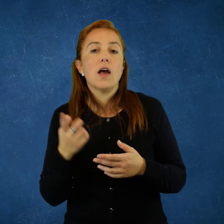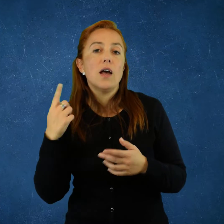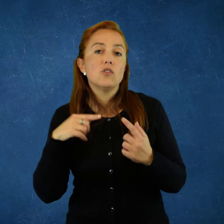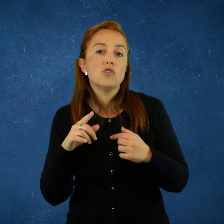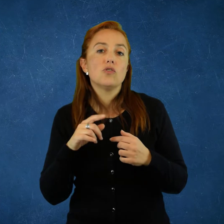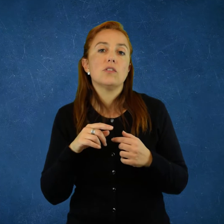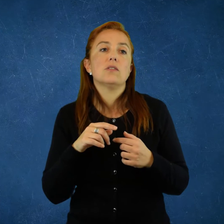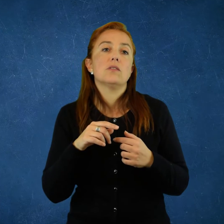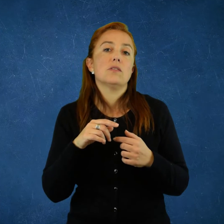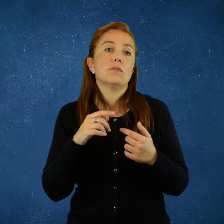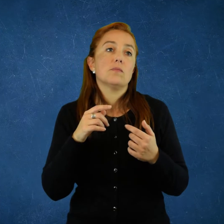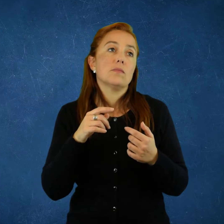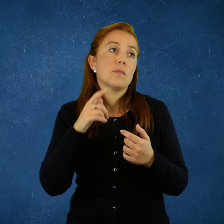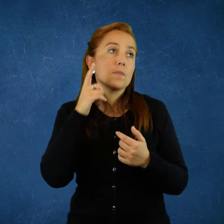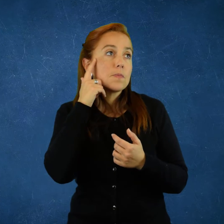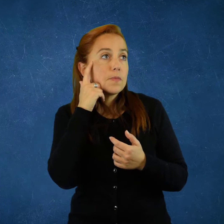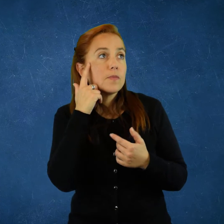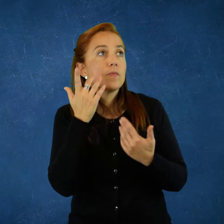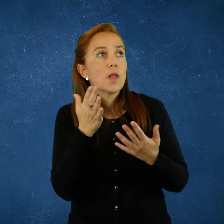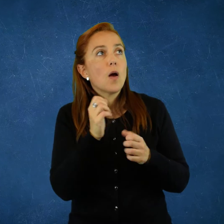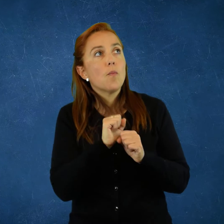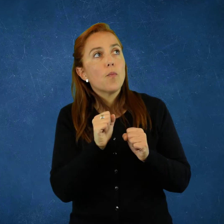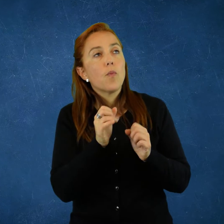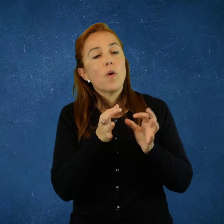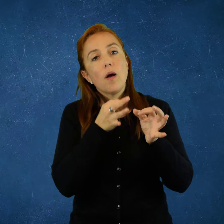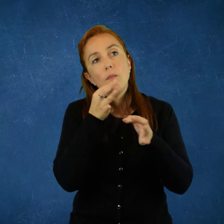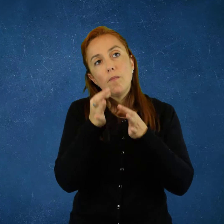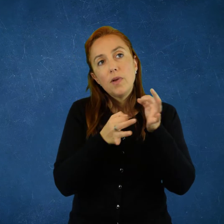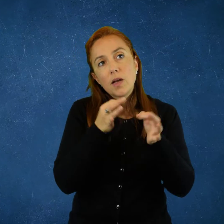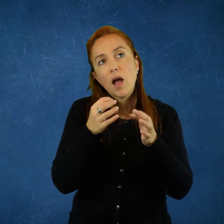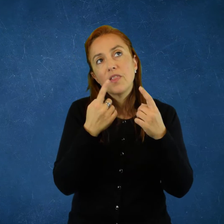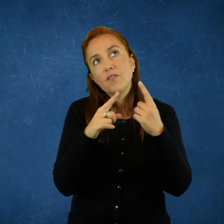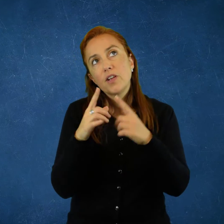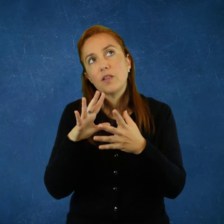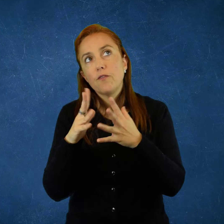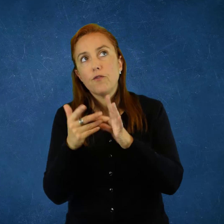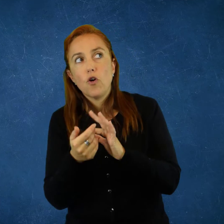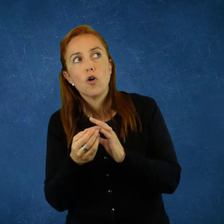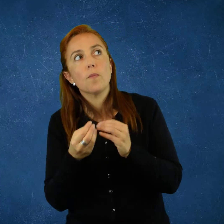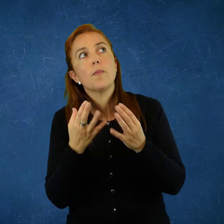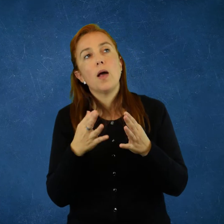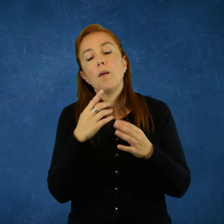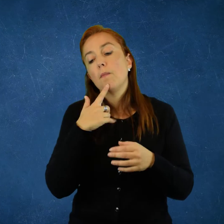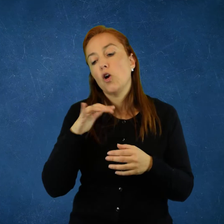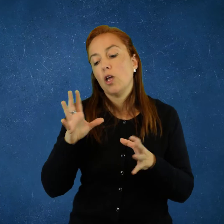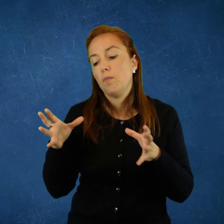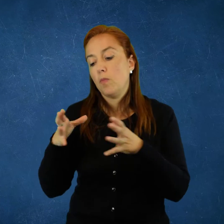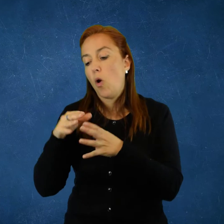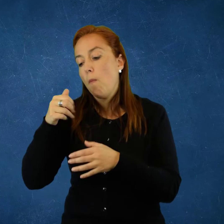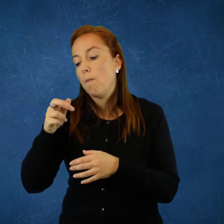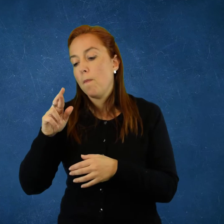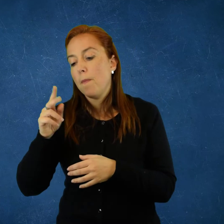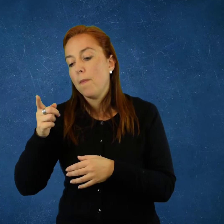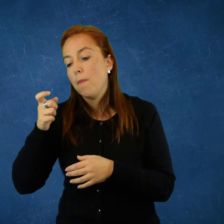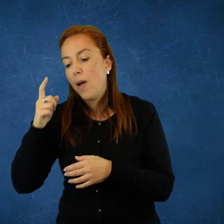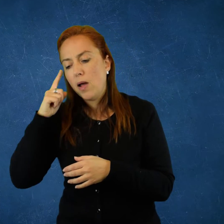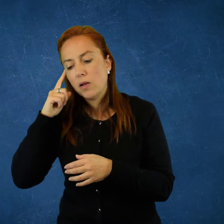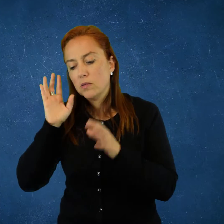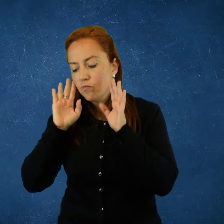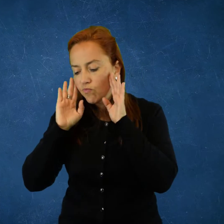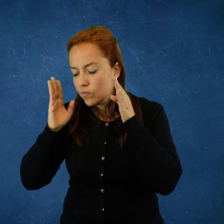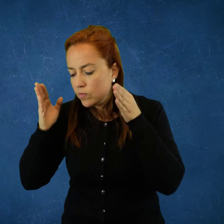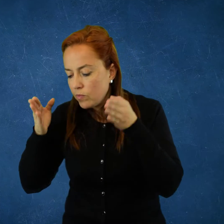sin duda intervienen. De ahí, que los que se ponen a pensar tratan de explicárselo de distintas maneras.